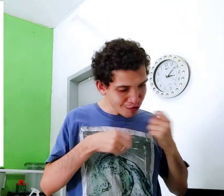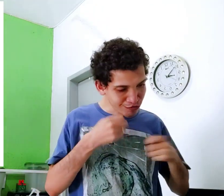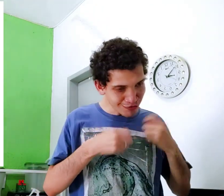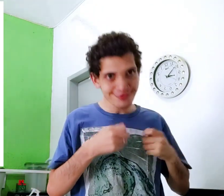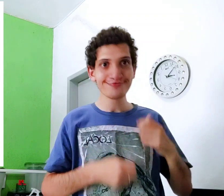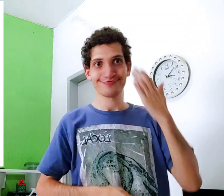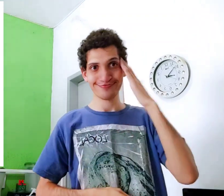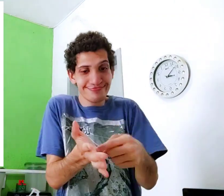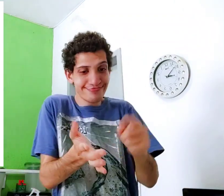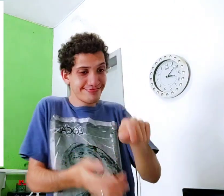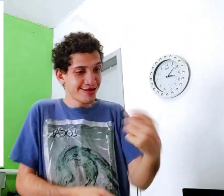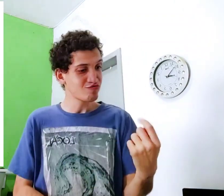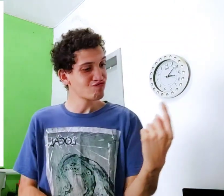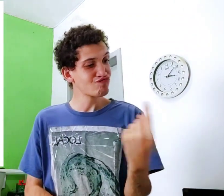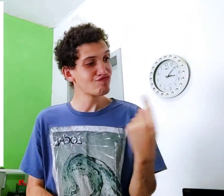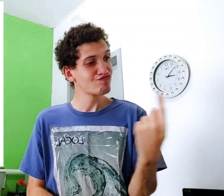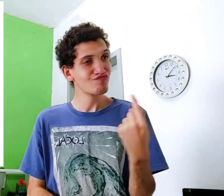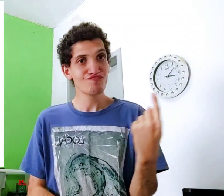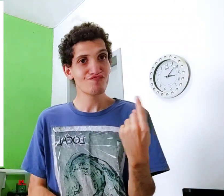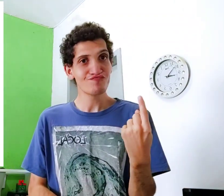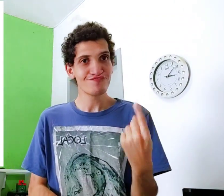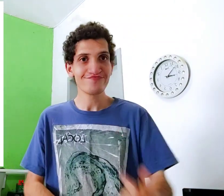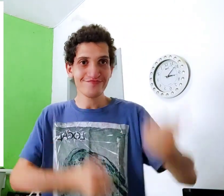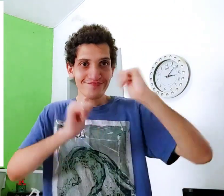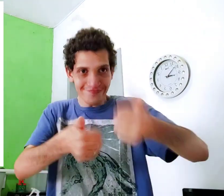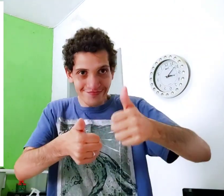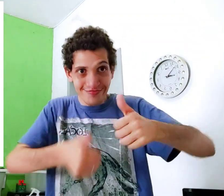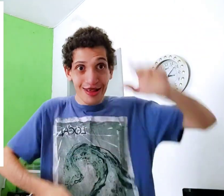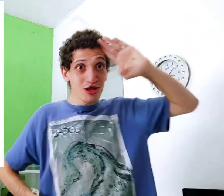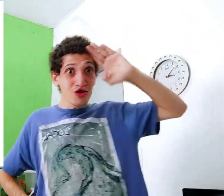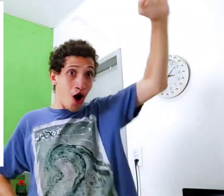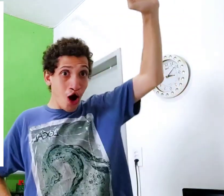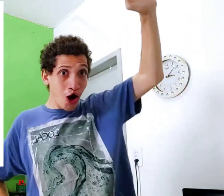babadou e comeu, entendeu? Então esse é o final, sozinho. Vamos!